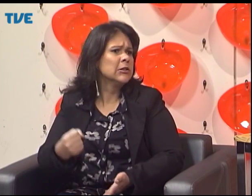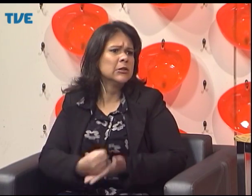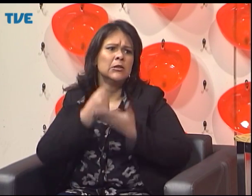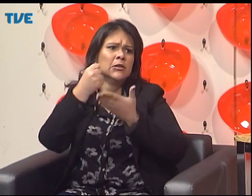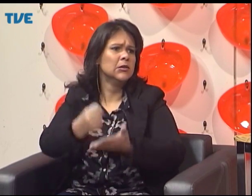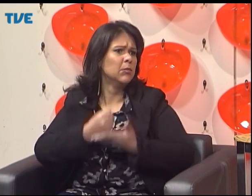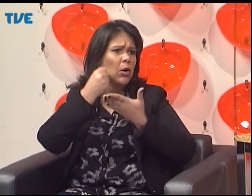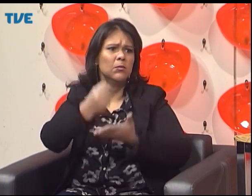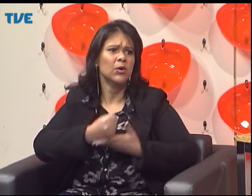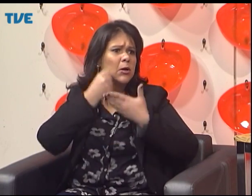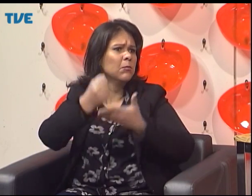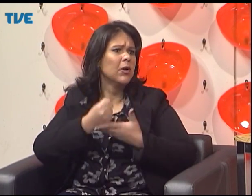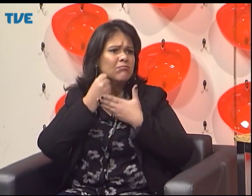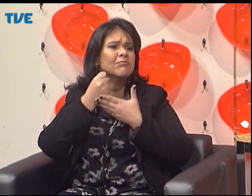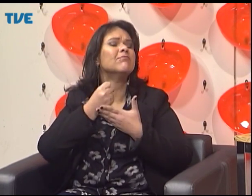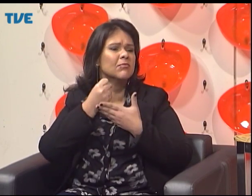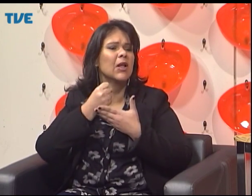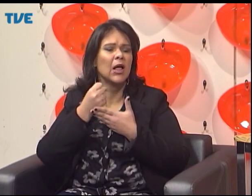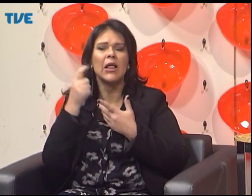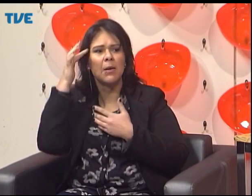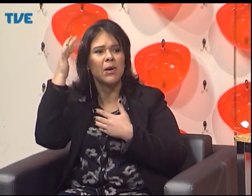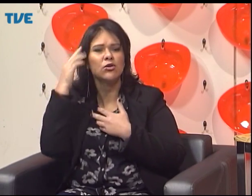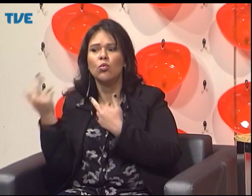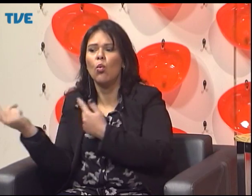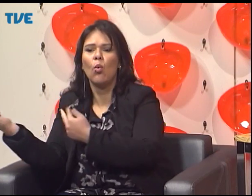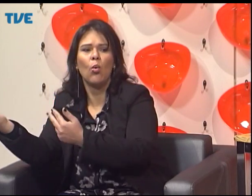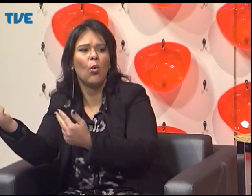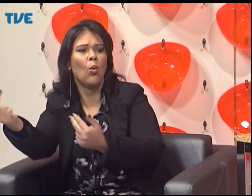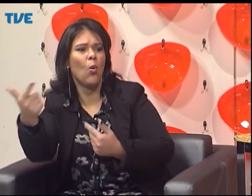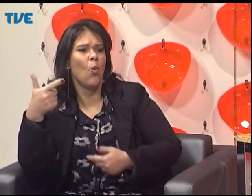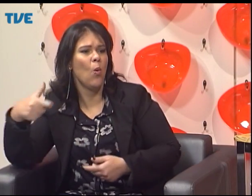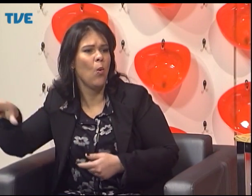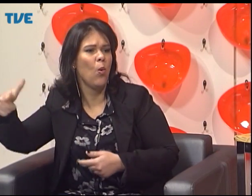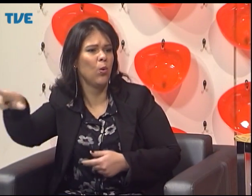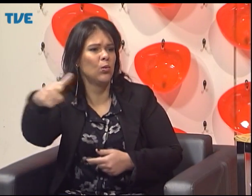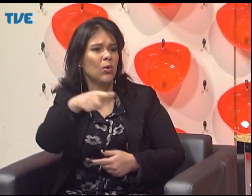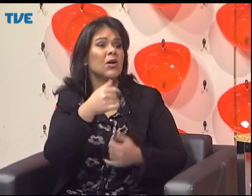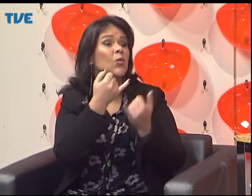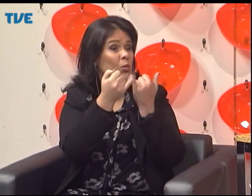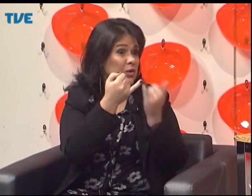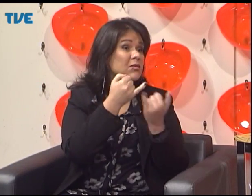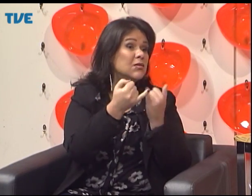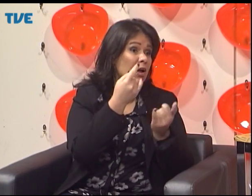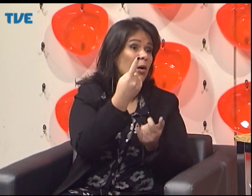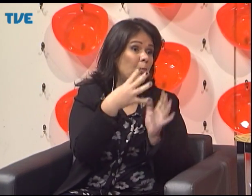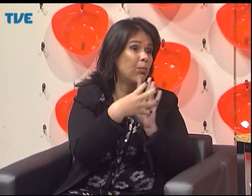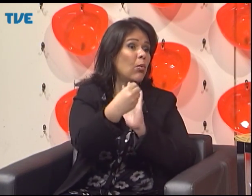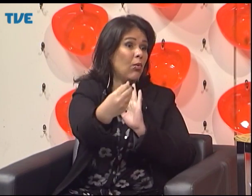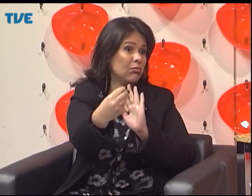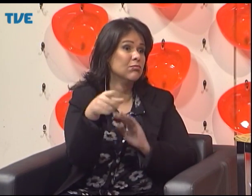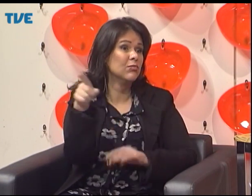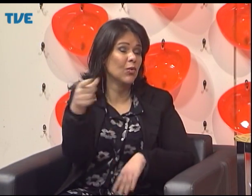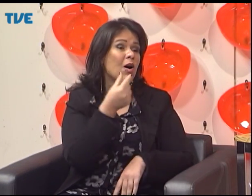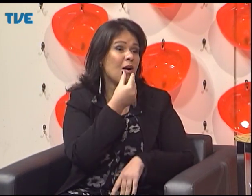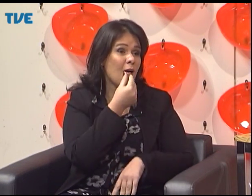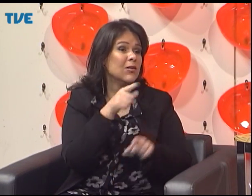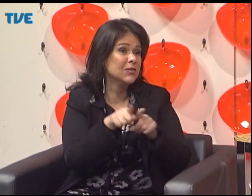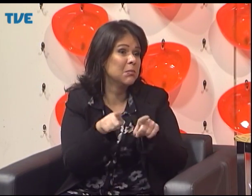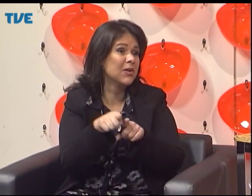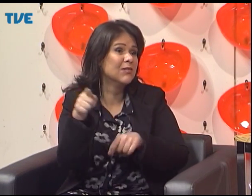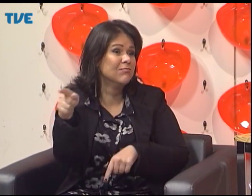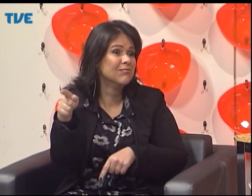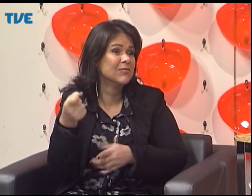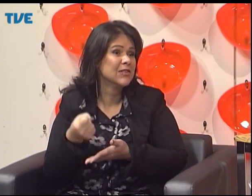pais, do meu irmão, que tiveram todo um pensamento, uma preocupação com a minha educação.